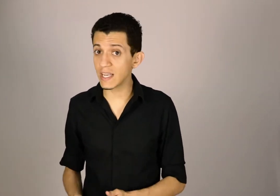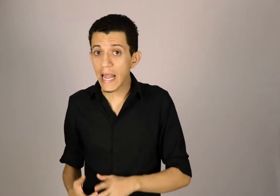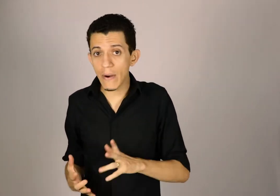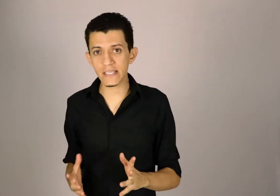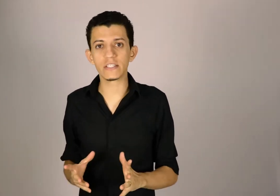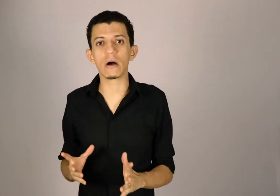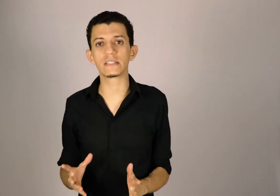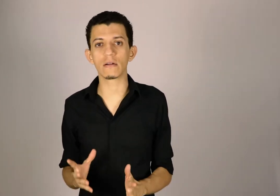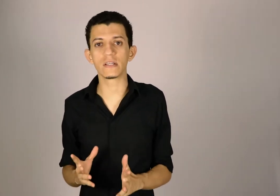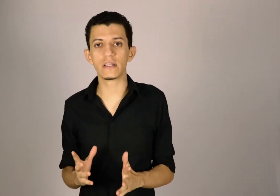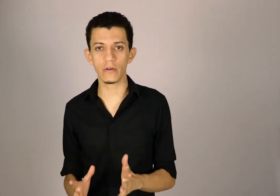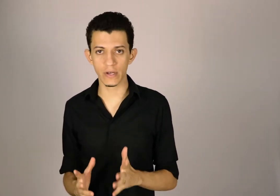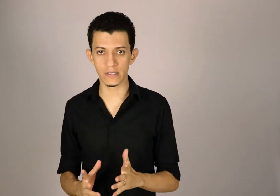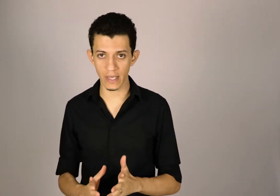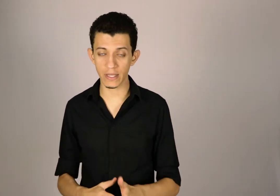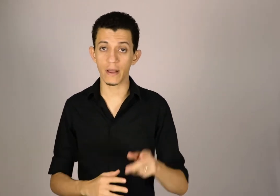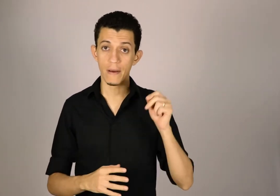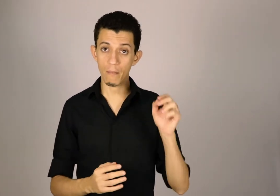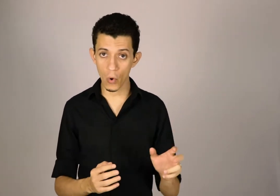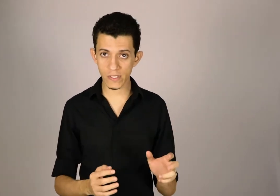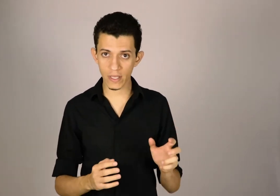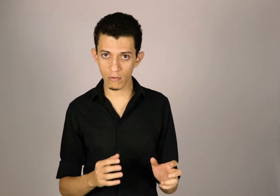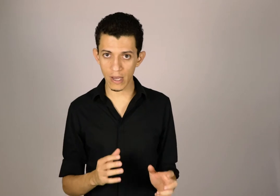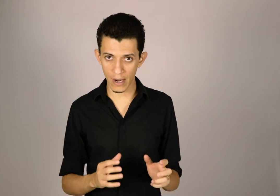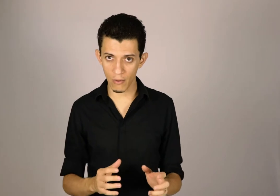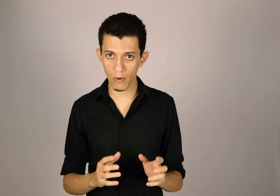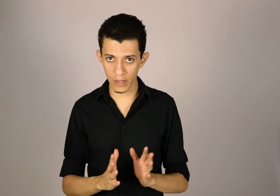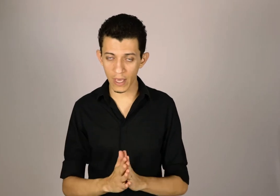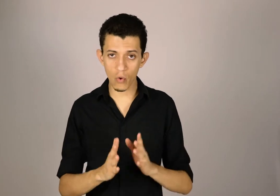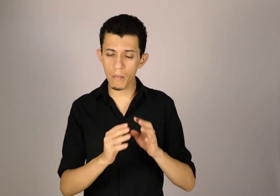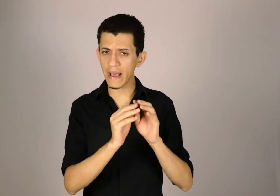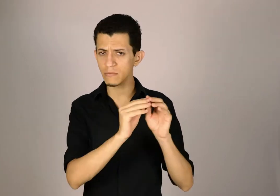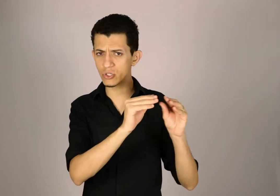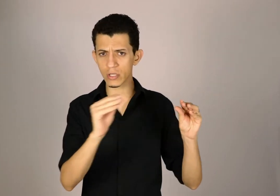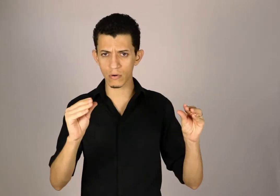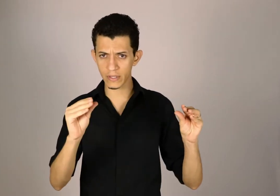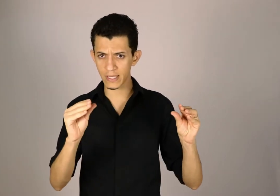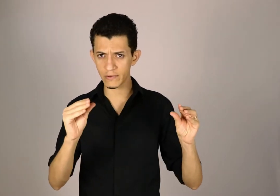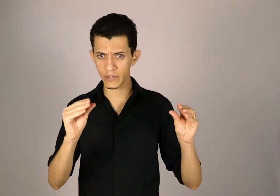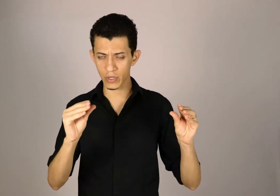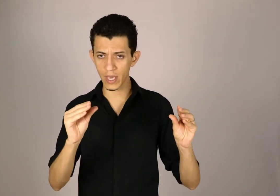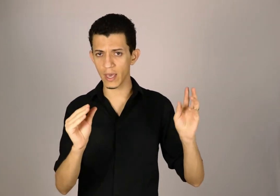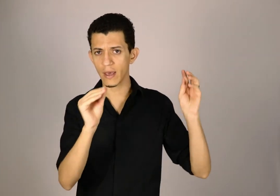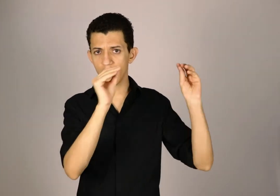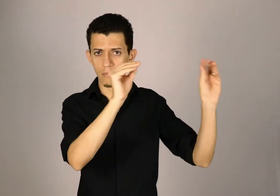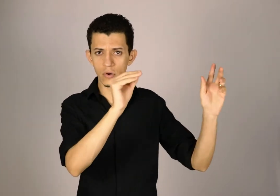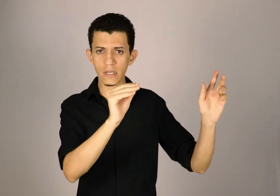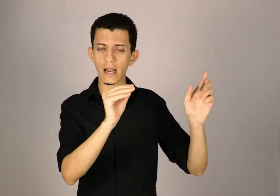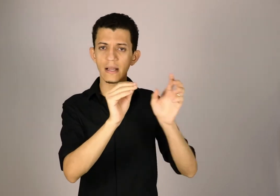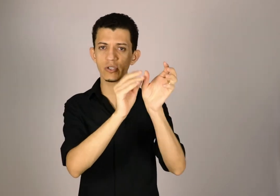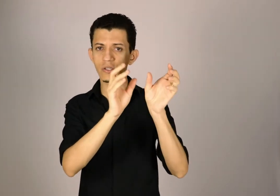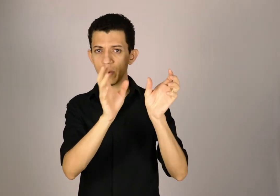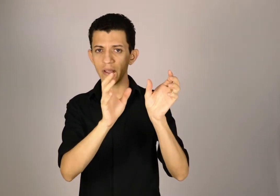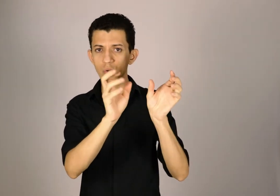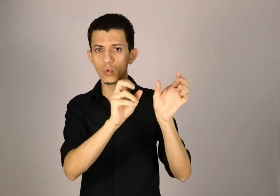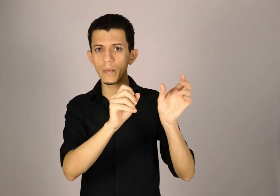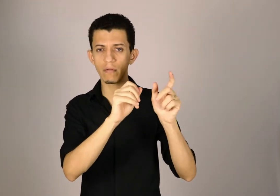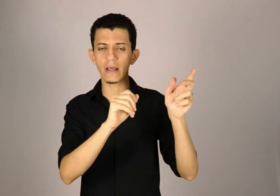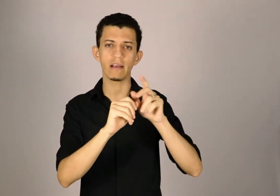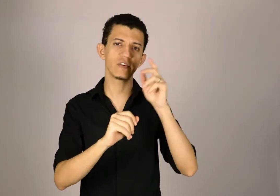não assistiu as aulas anteriores ainda, busca aqui no canal, ok? Com o mesmo título que tem esse vídeo aqui, busca lá, tira somente um número, né? A gente tem que